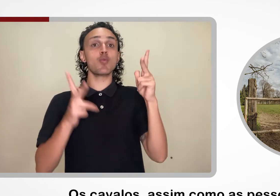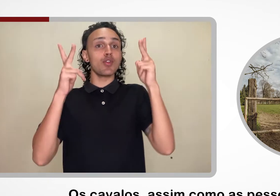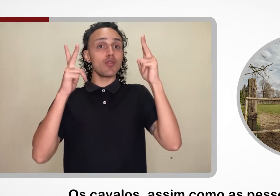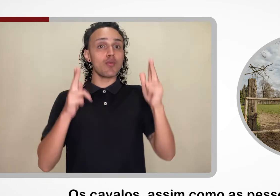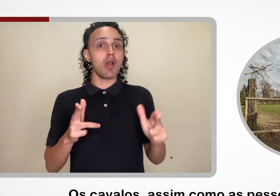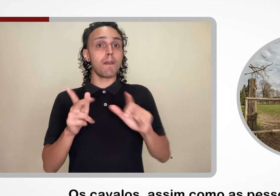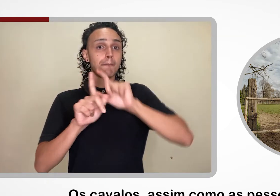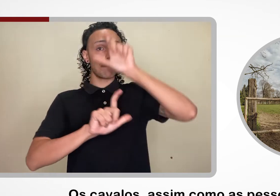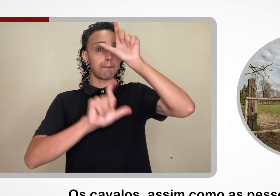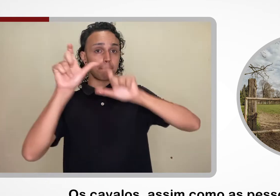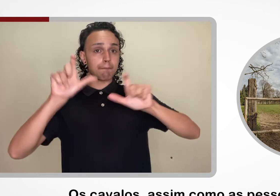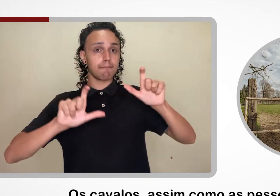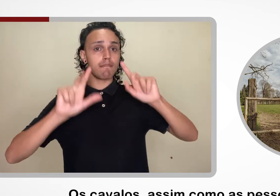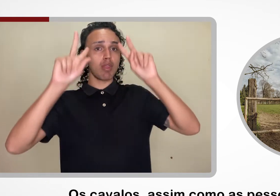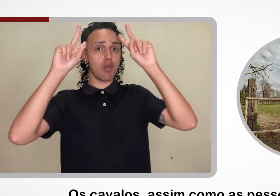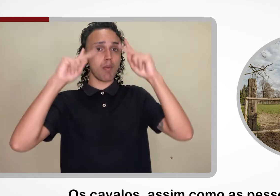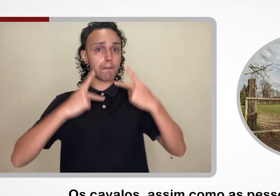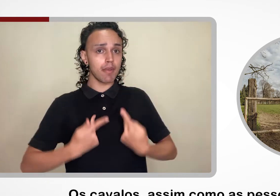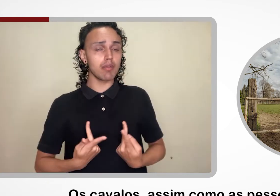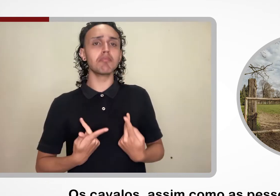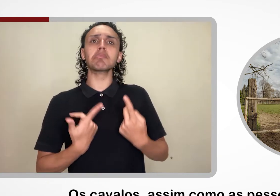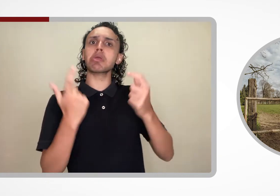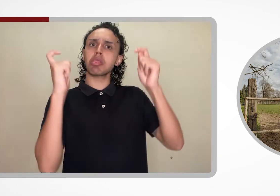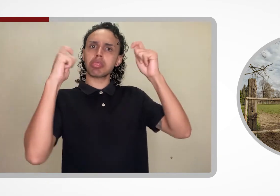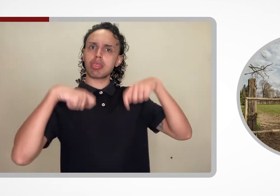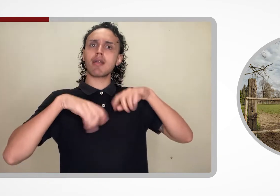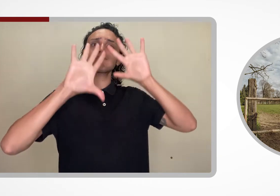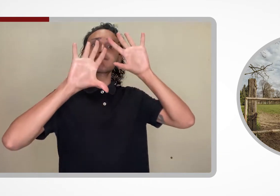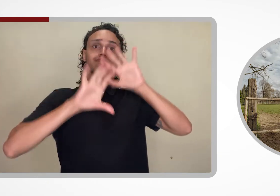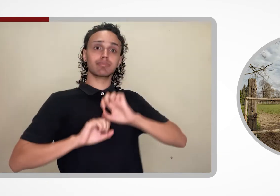mas não transmitem o vírus.